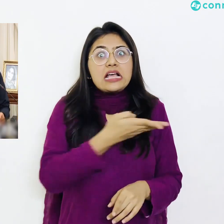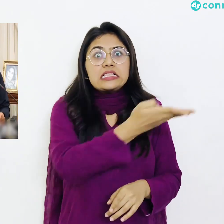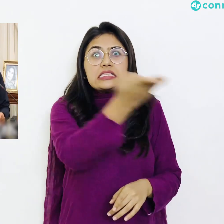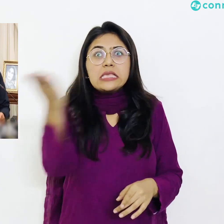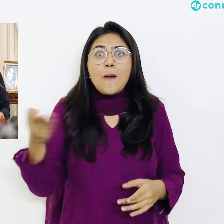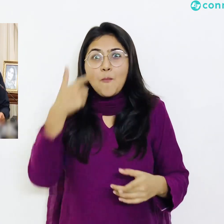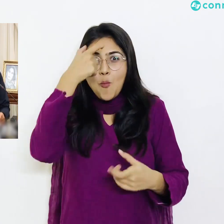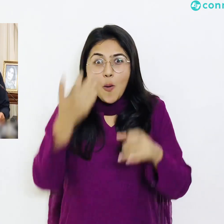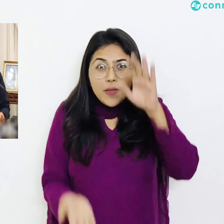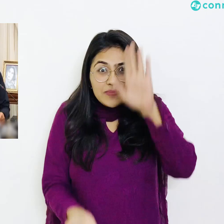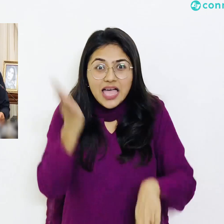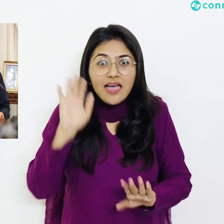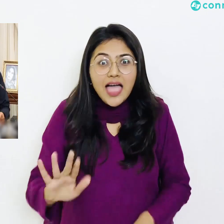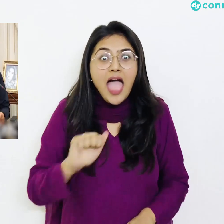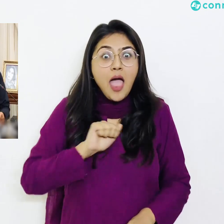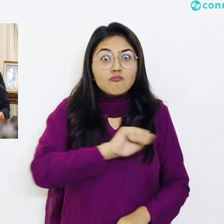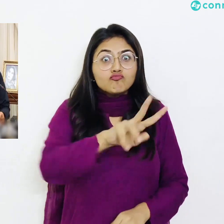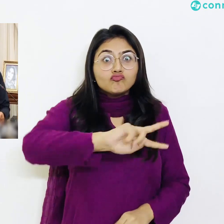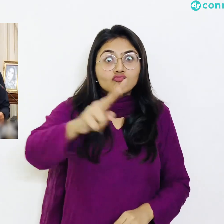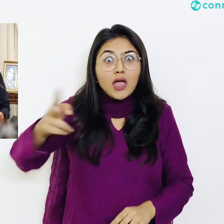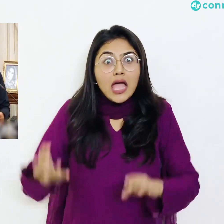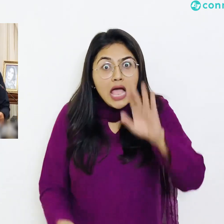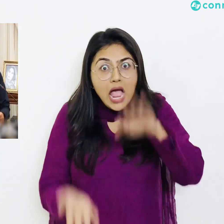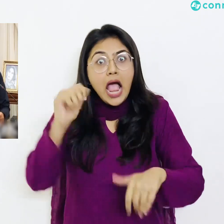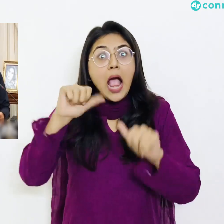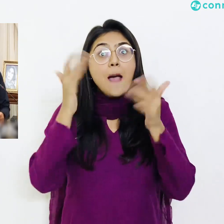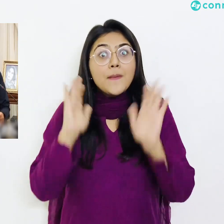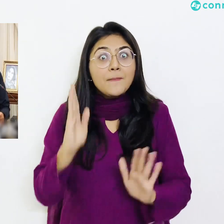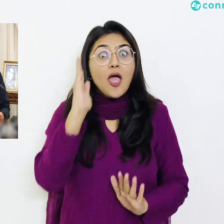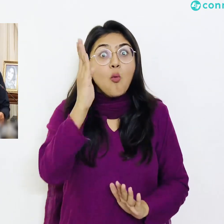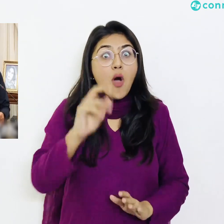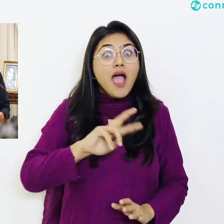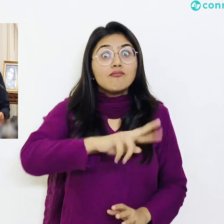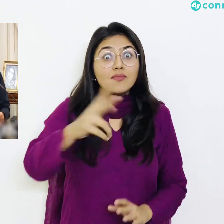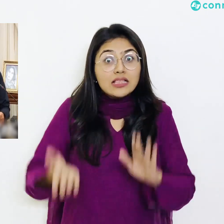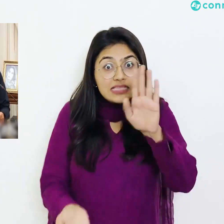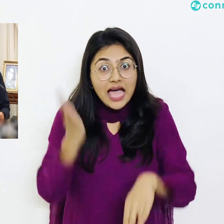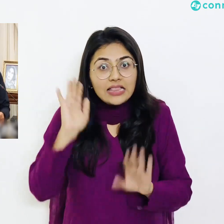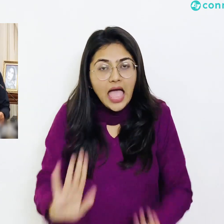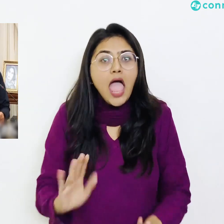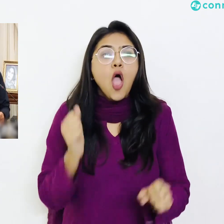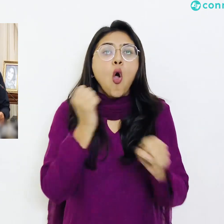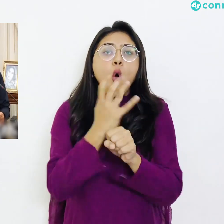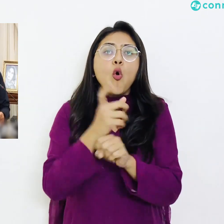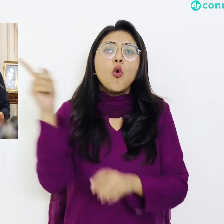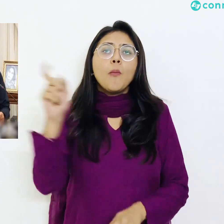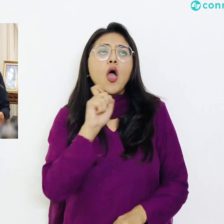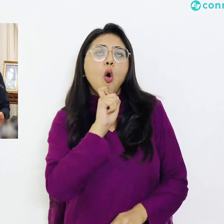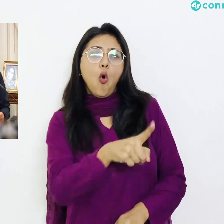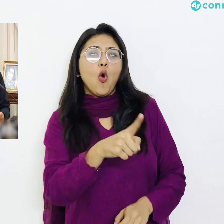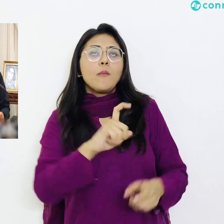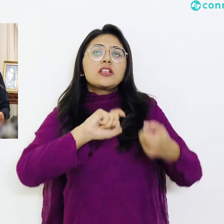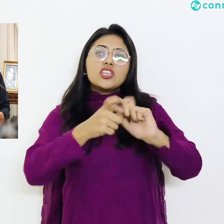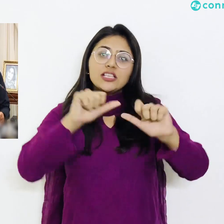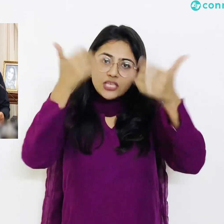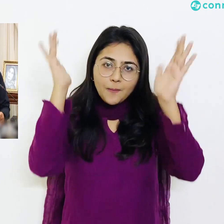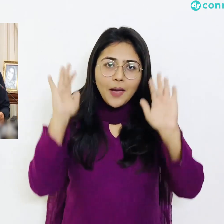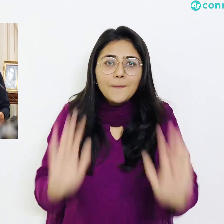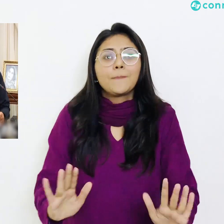ہوتے جا رہے ہیں یا اور خراب ہو سکتے ہیں حکومت اس پالیسی کو تبدیل کر سکتی ہے اور اس معاہدے کی بنا